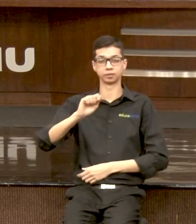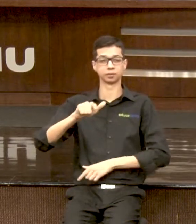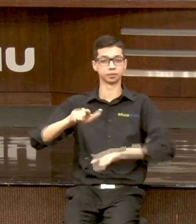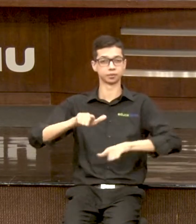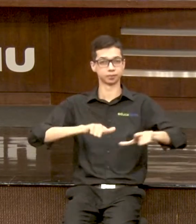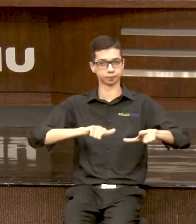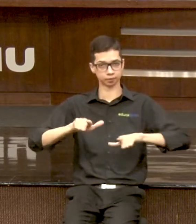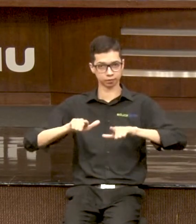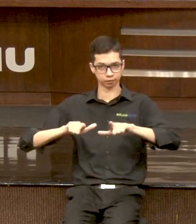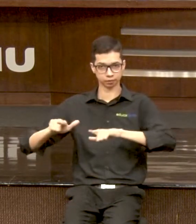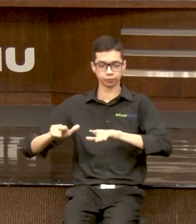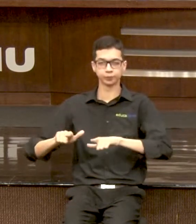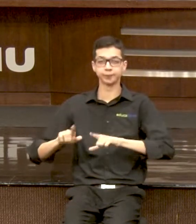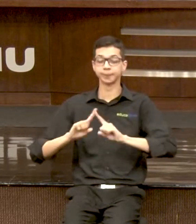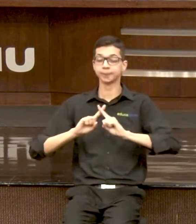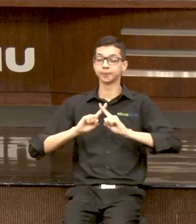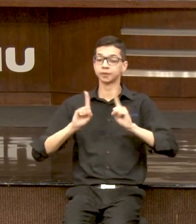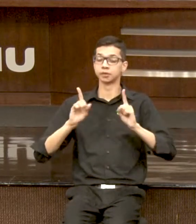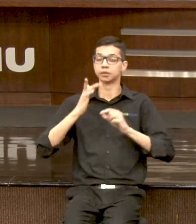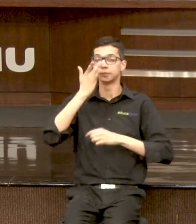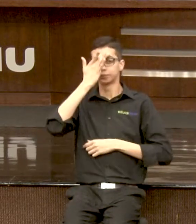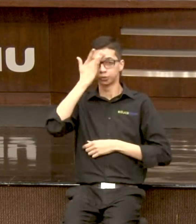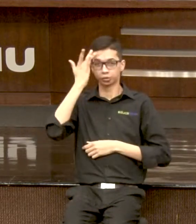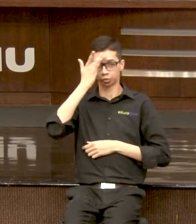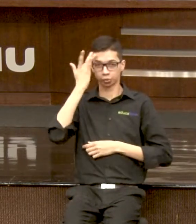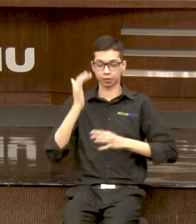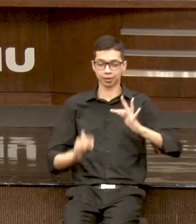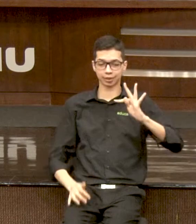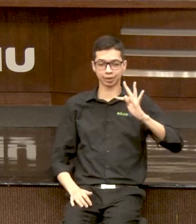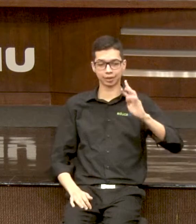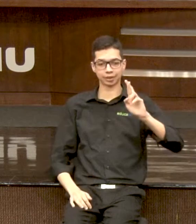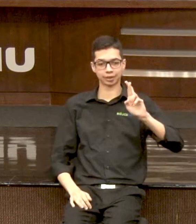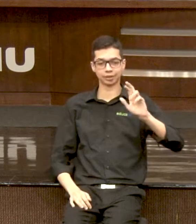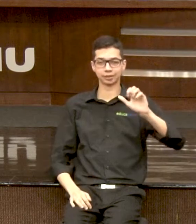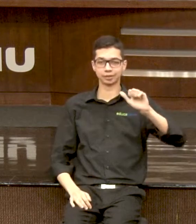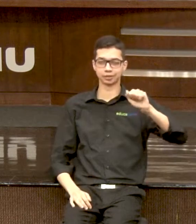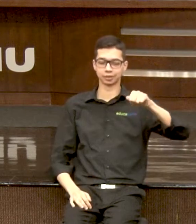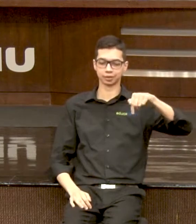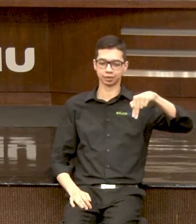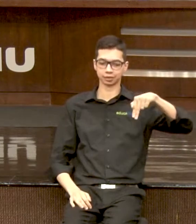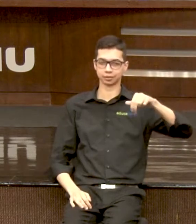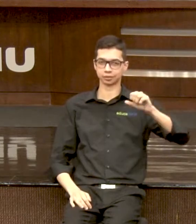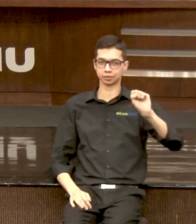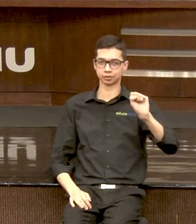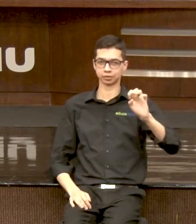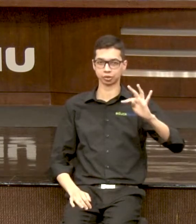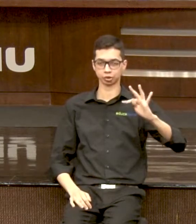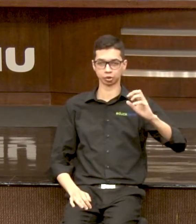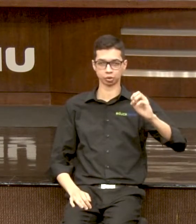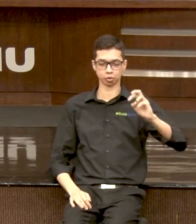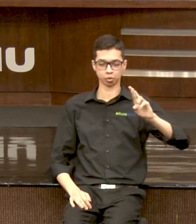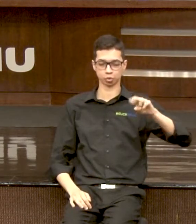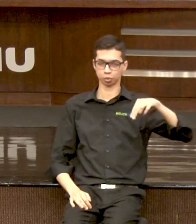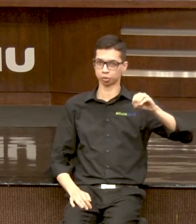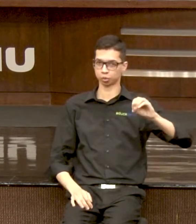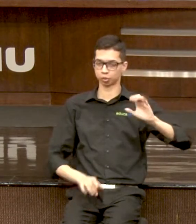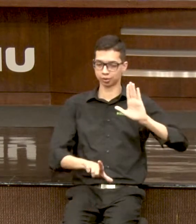Pessoa com transtorno não entra na lei, é só deficiência.